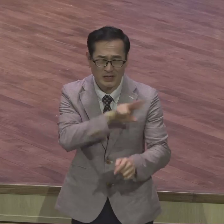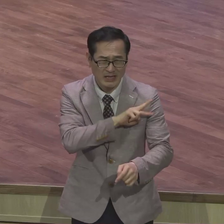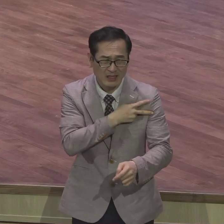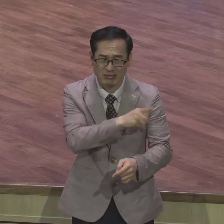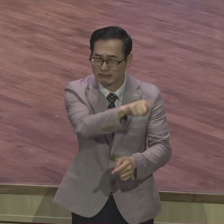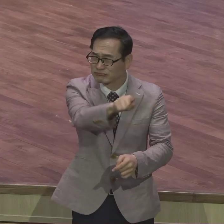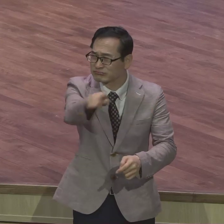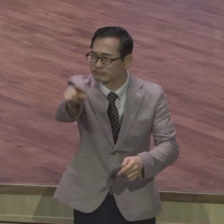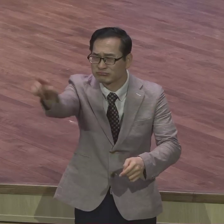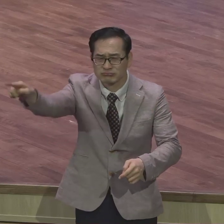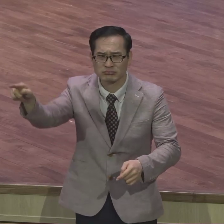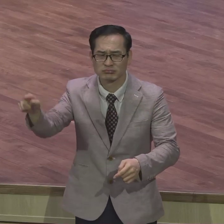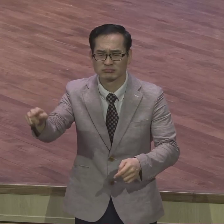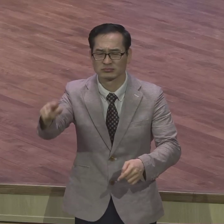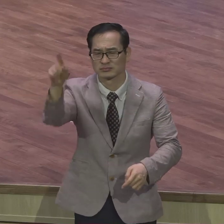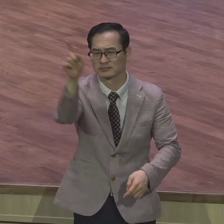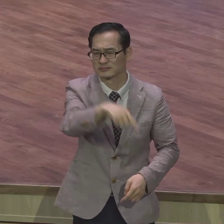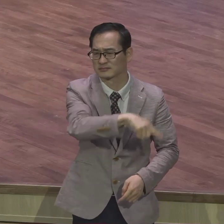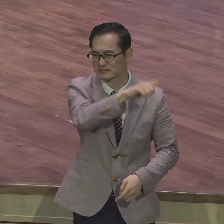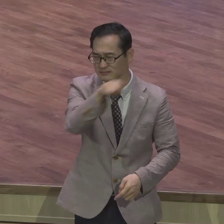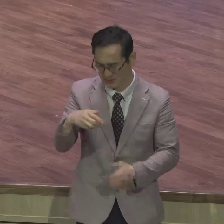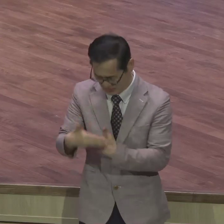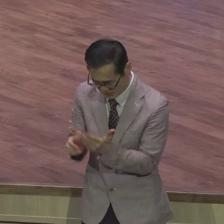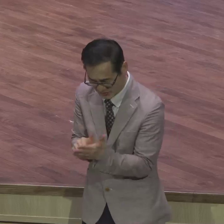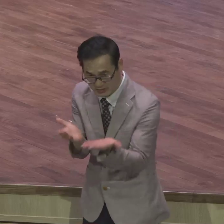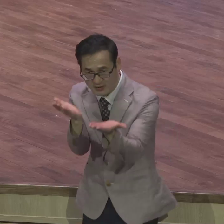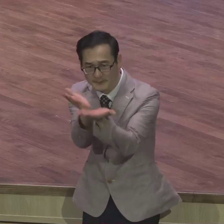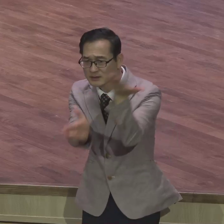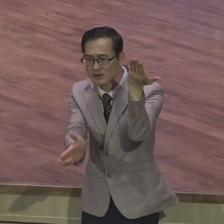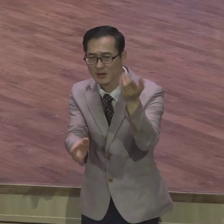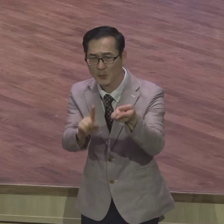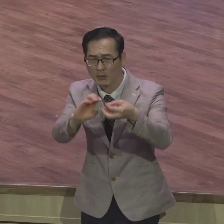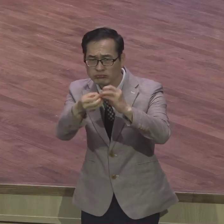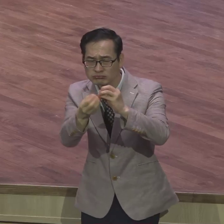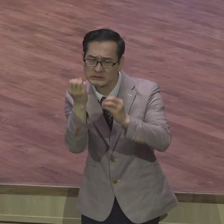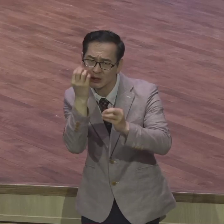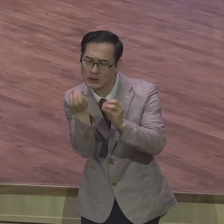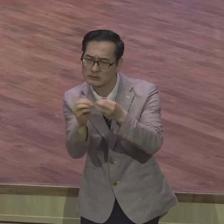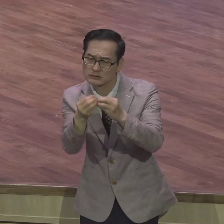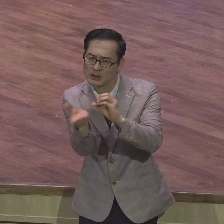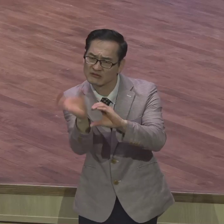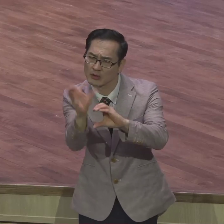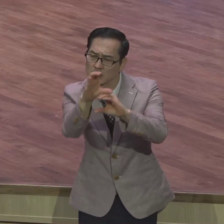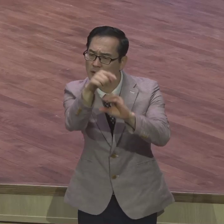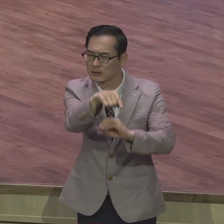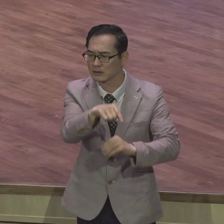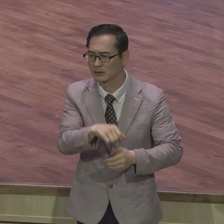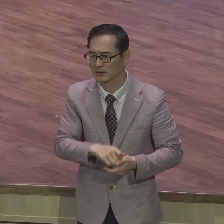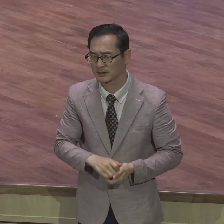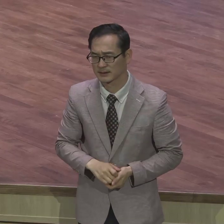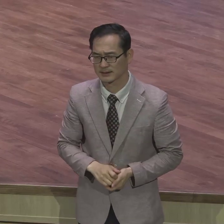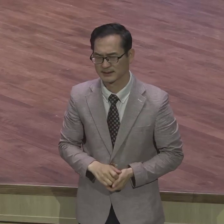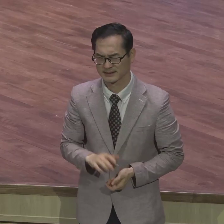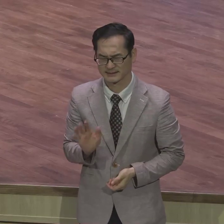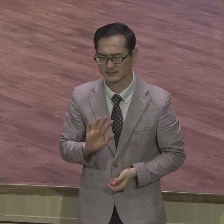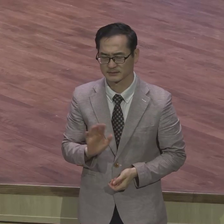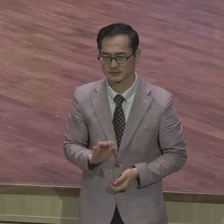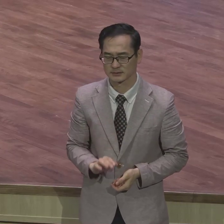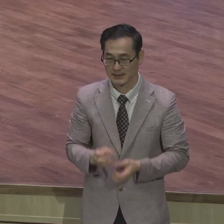성경대로 해서 무슨 상상을 해서 자꾸 뭘 만드는 거 장식이 3장, 6장, 11장이에요 문제를